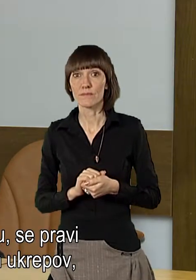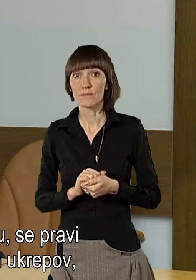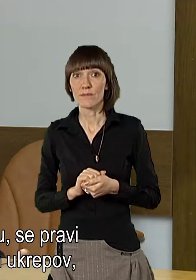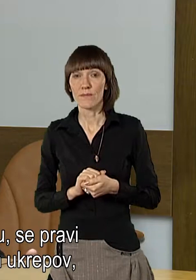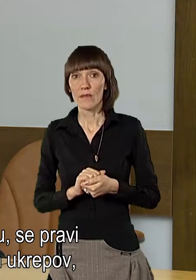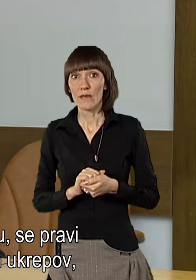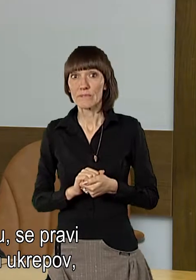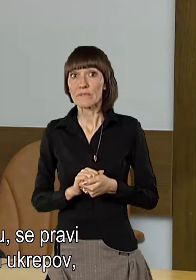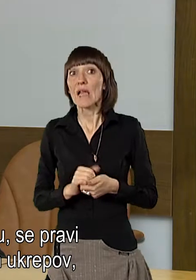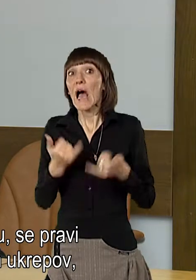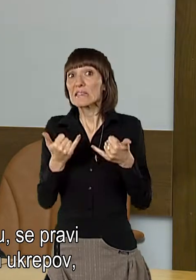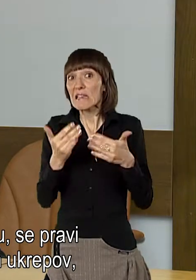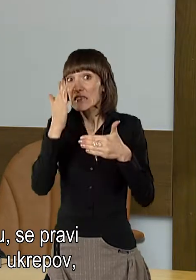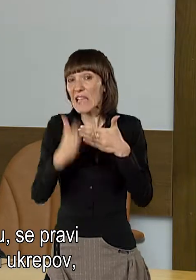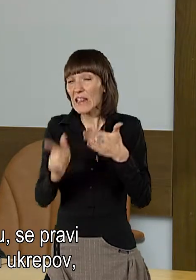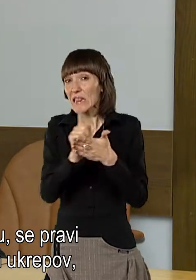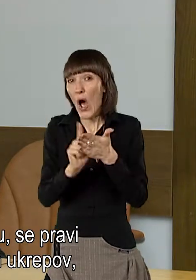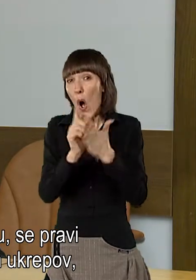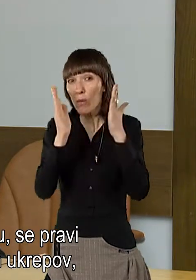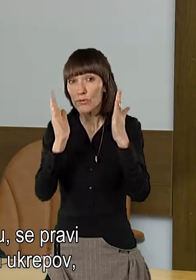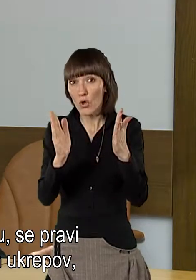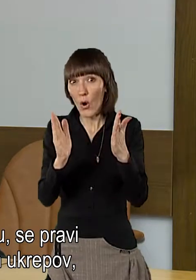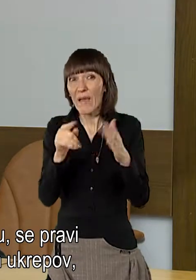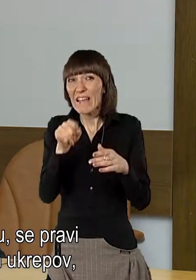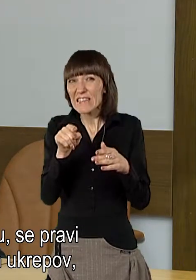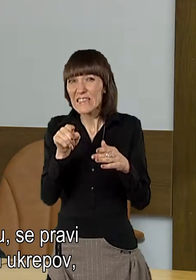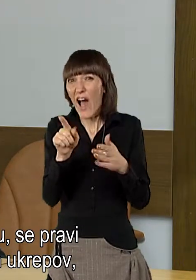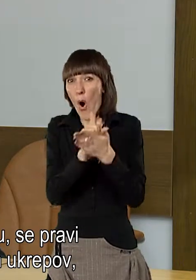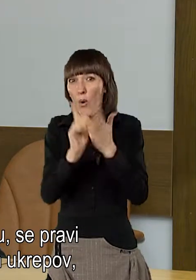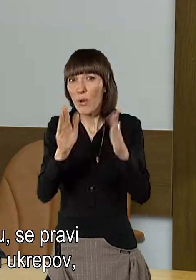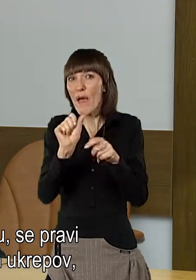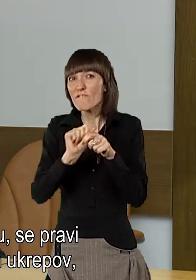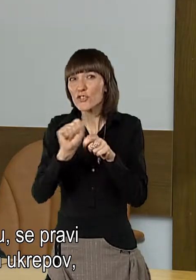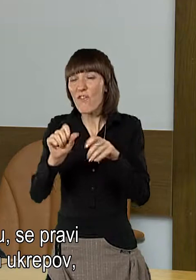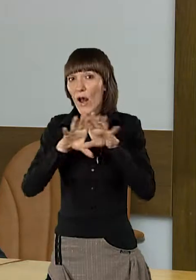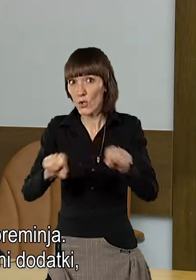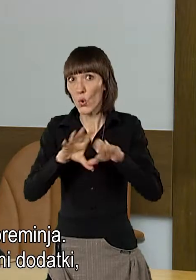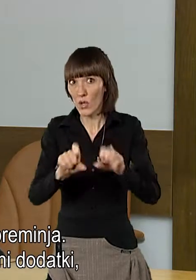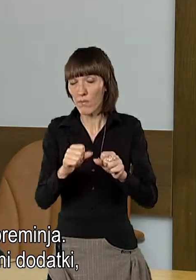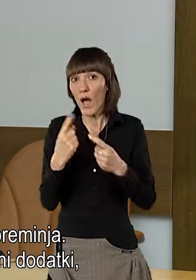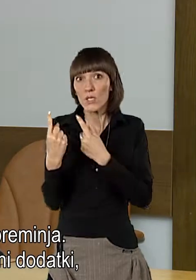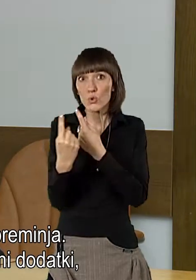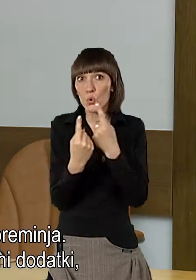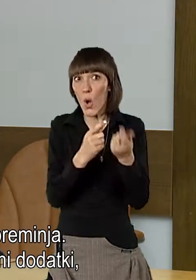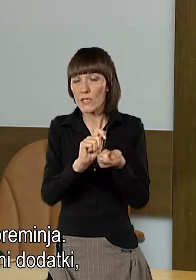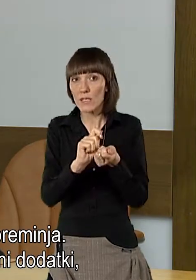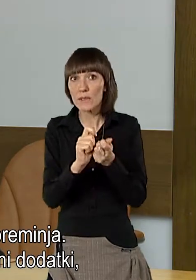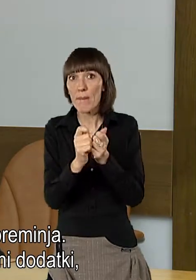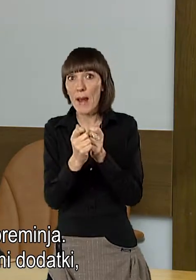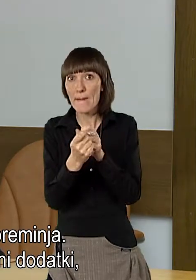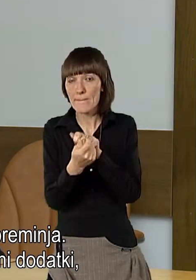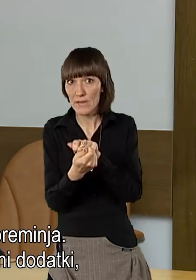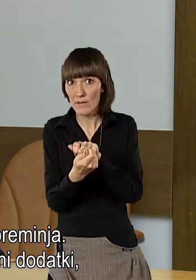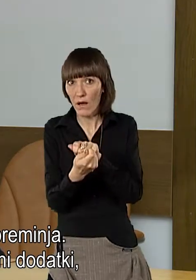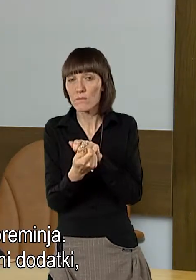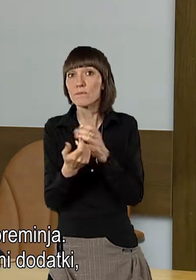V zadnjem obdobju, spravo v času teh vrčevalnih ukrepov, pa se pač situacija spremenja,